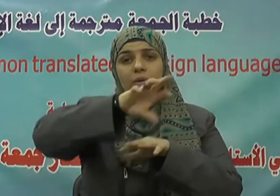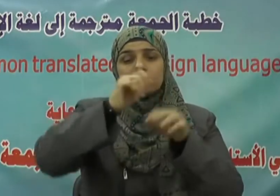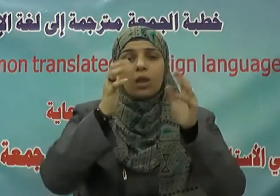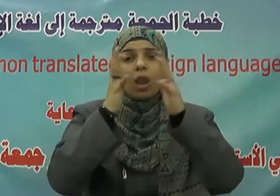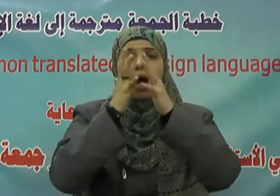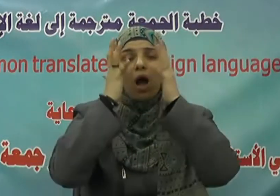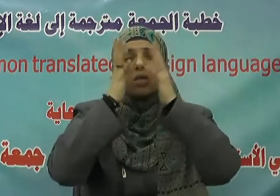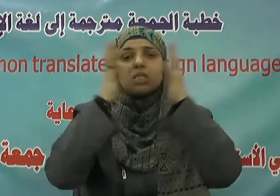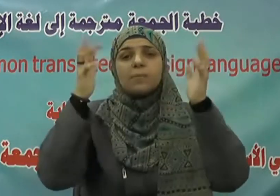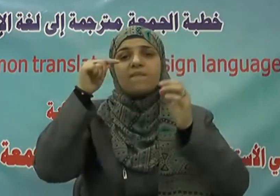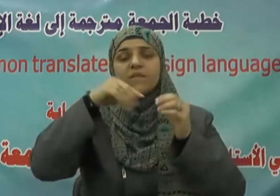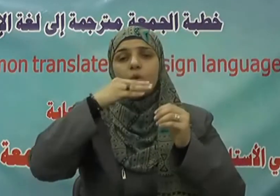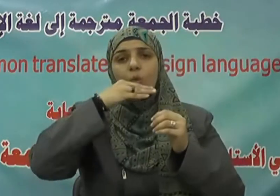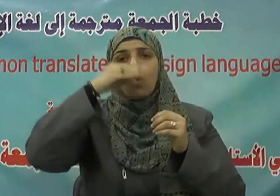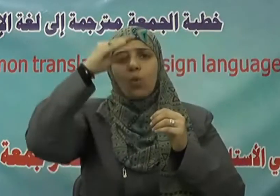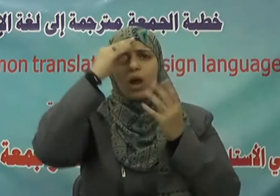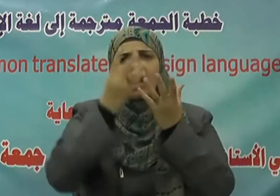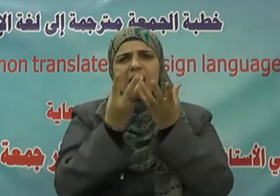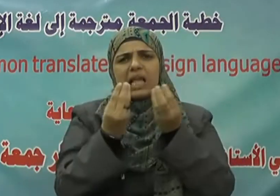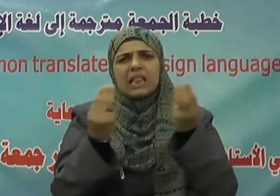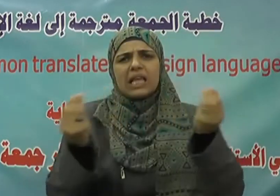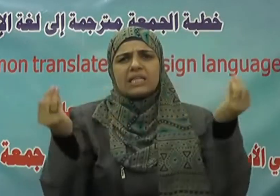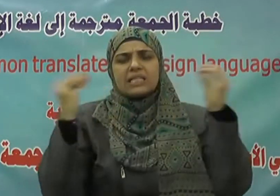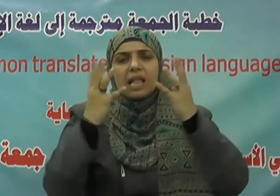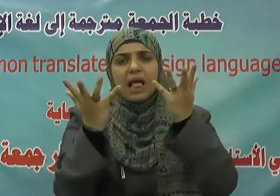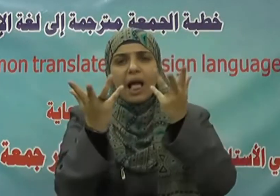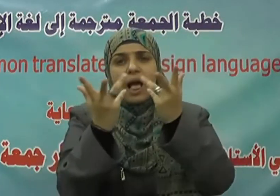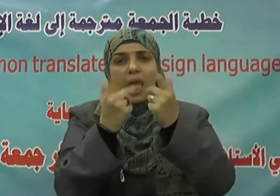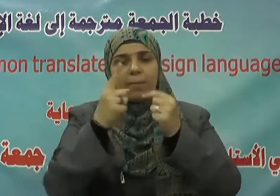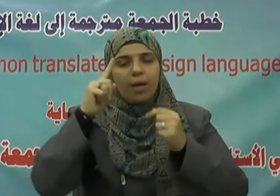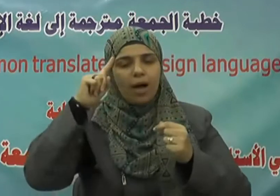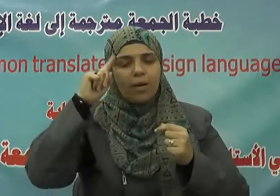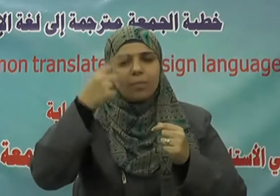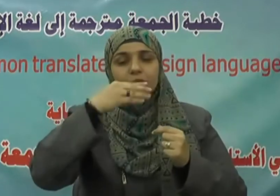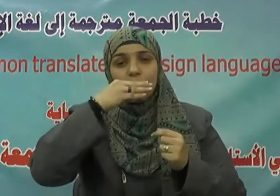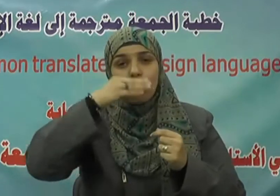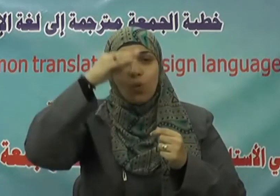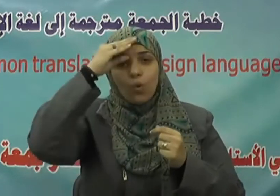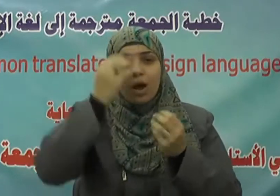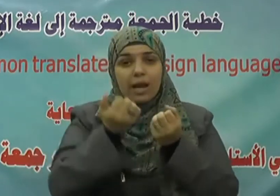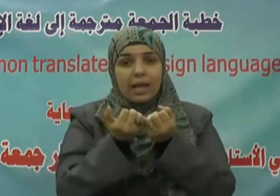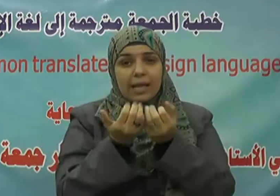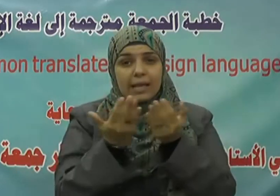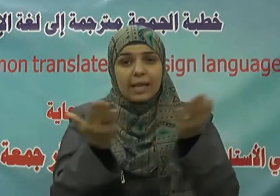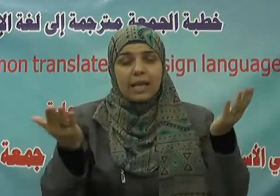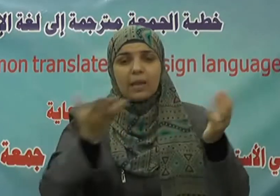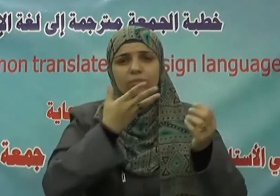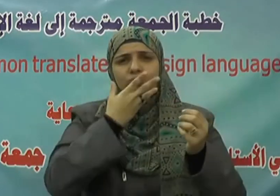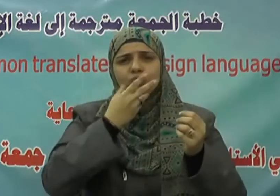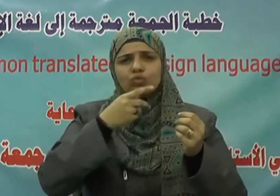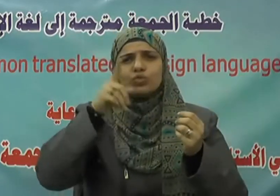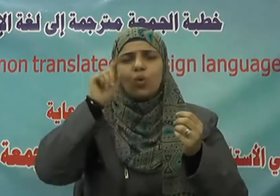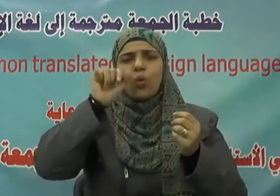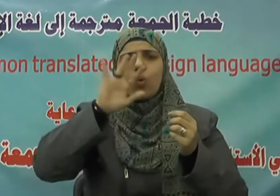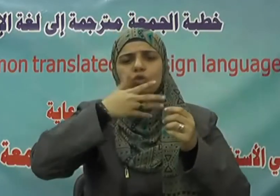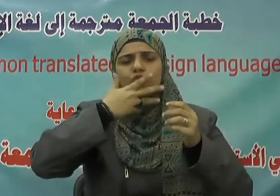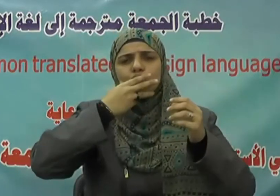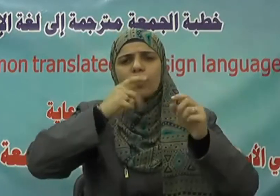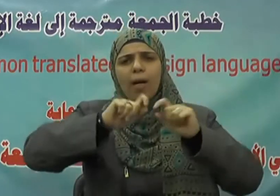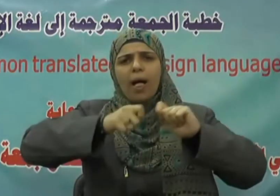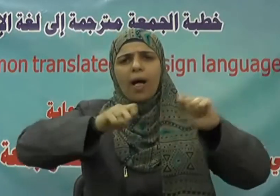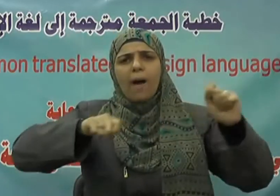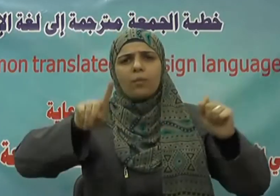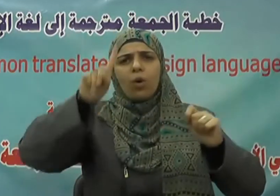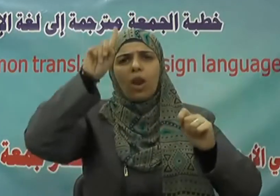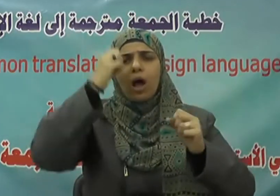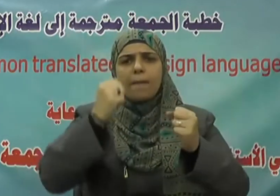تحصى ولا تعد فالقرآن الكريم حبل الله المتين والذكر